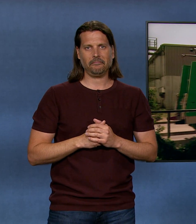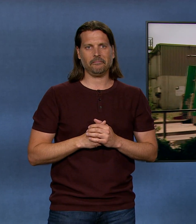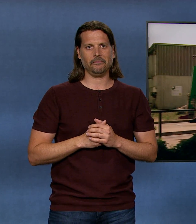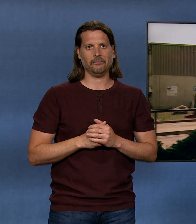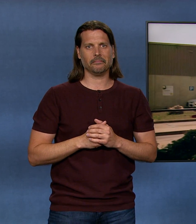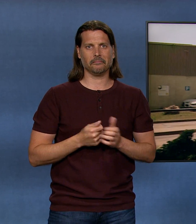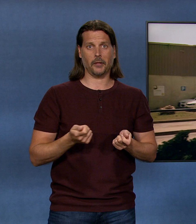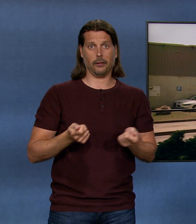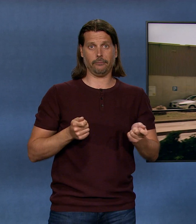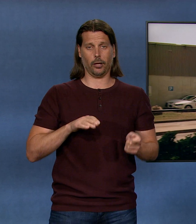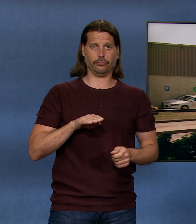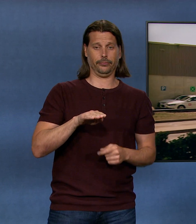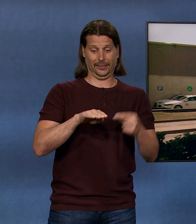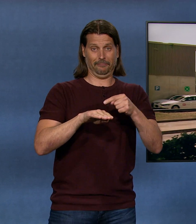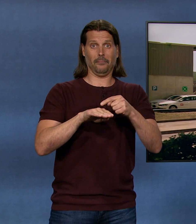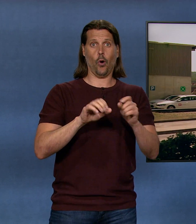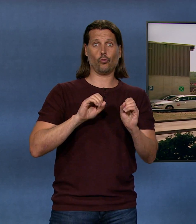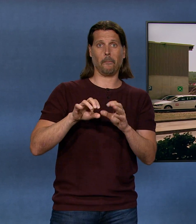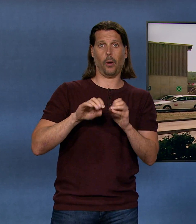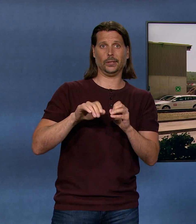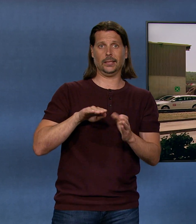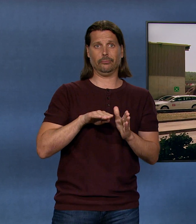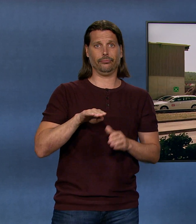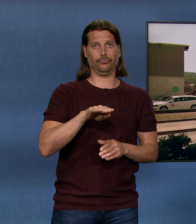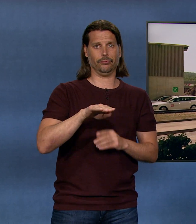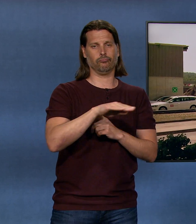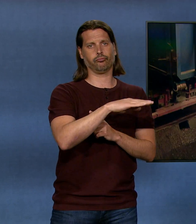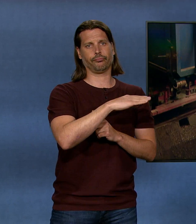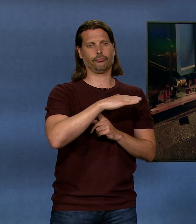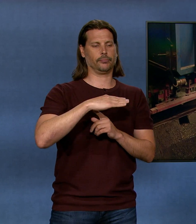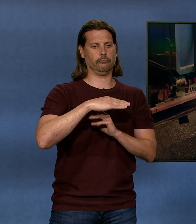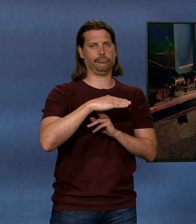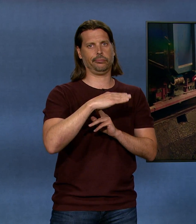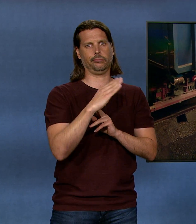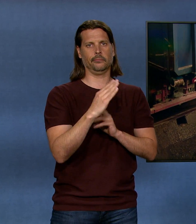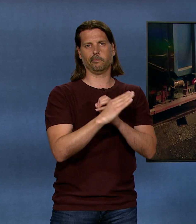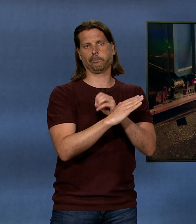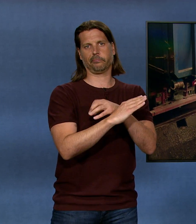Zuerst kommen die Lastwagen mit deinem Kompost hier hin. Wir laden den ganzen Kumpost ab.